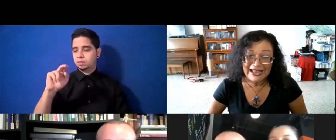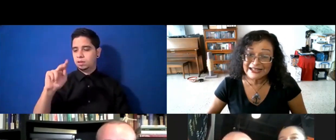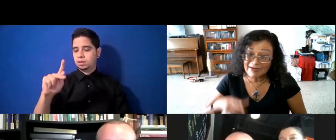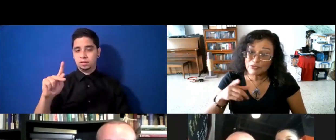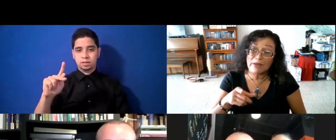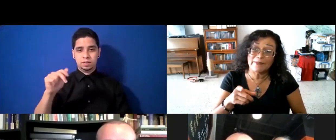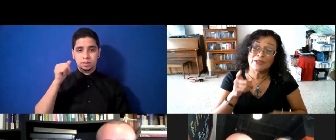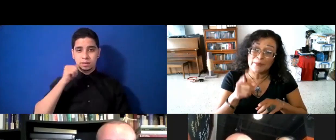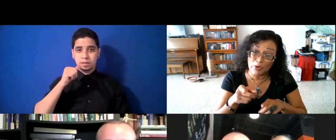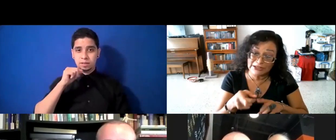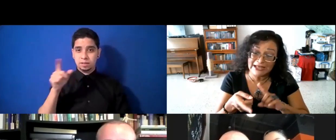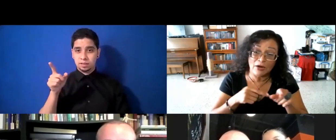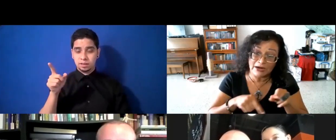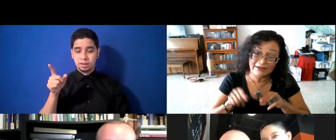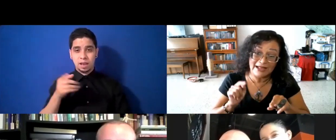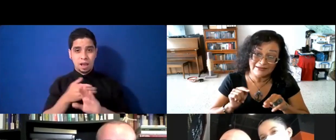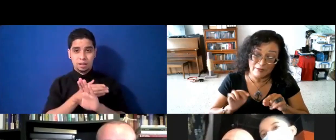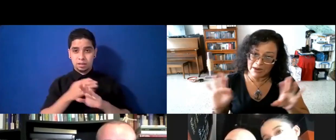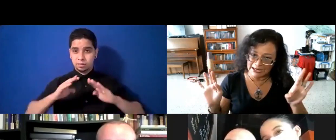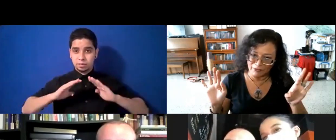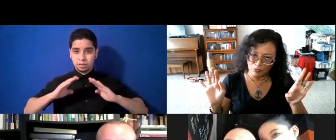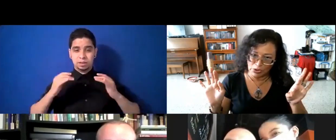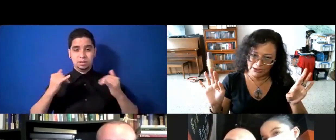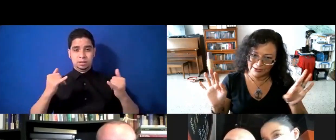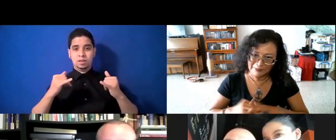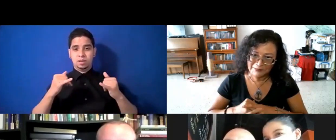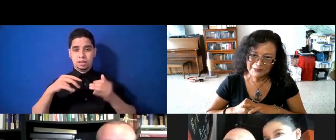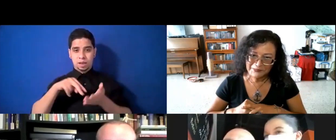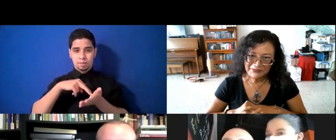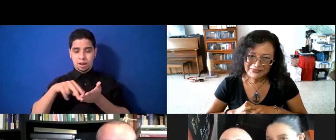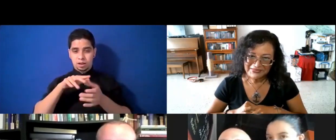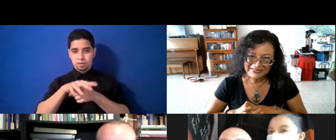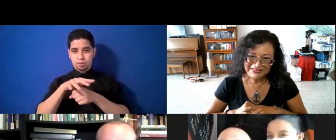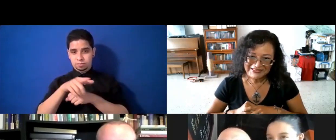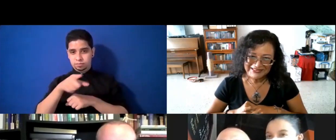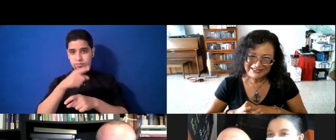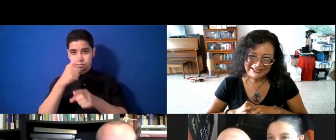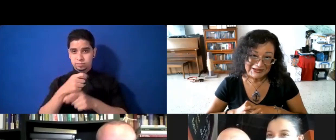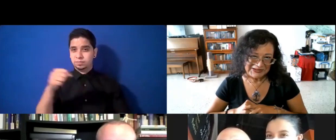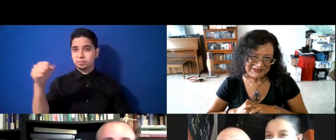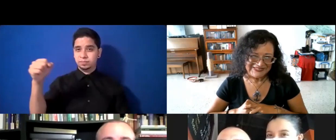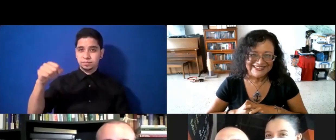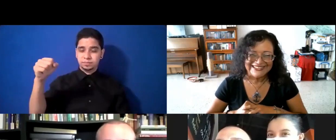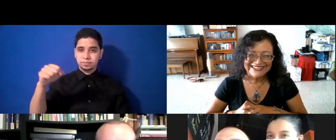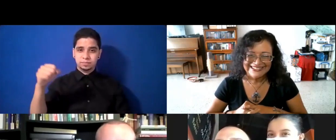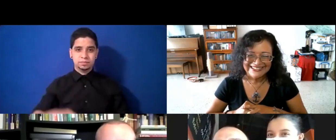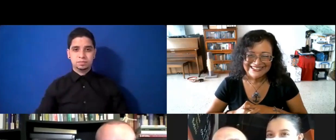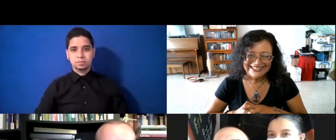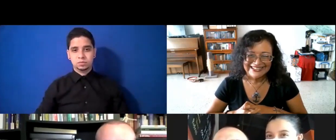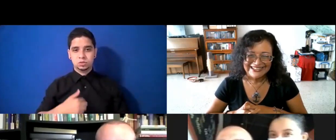ella ha estado, tú estabas primero en deporte, y ahora estás, en baile full. Está en baile, bastante, y yo creo que cante, pero así que,